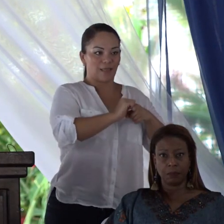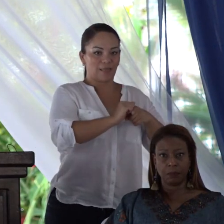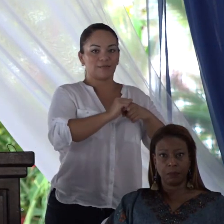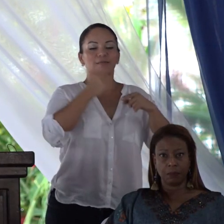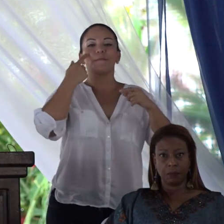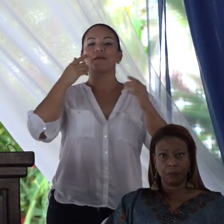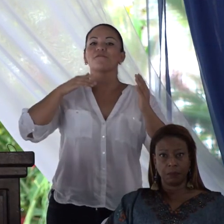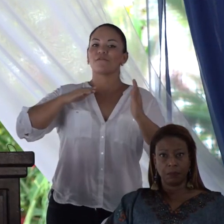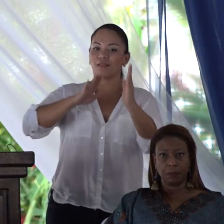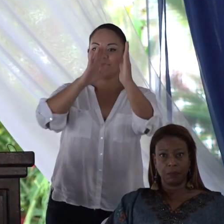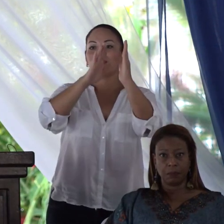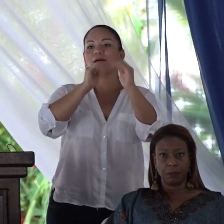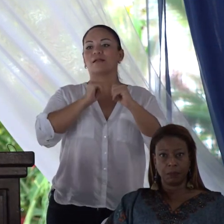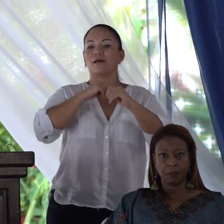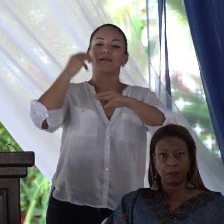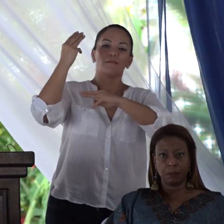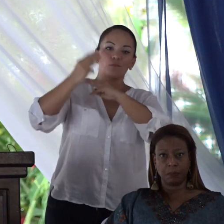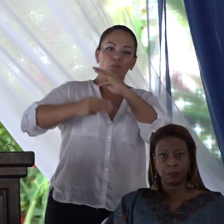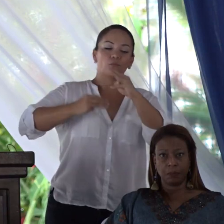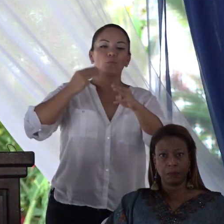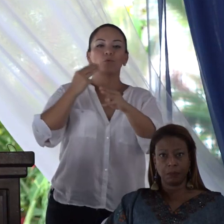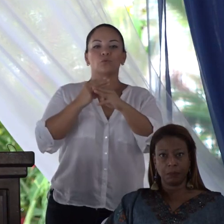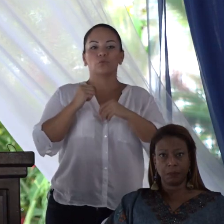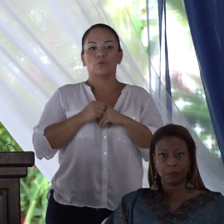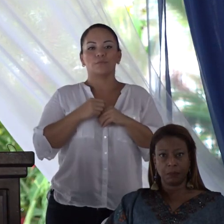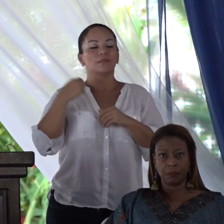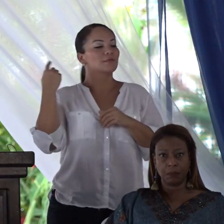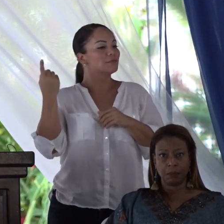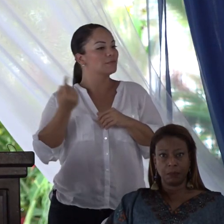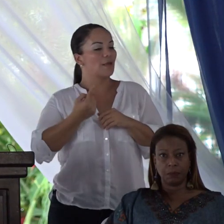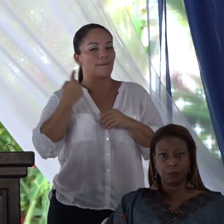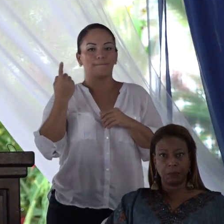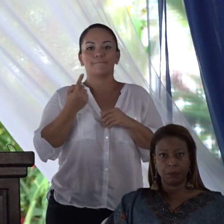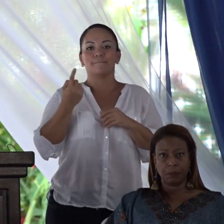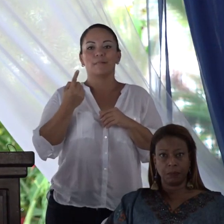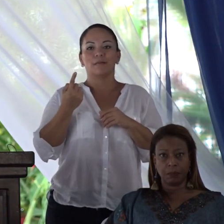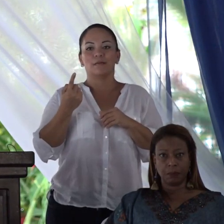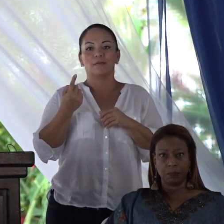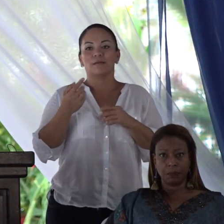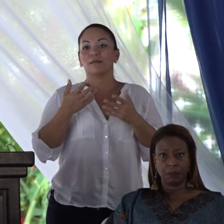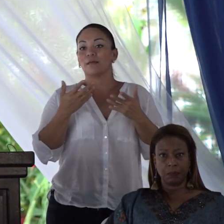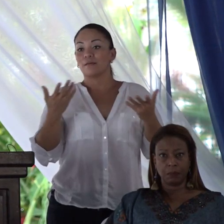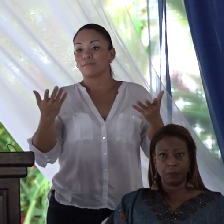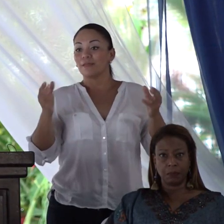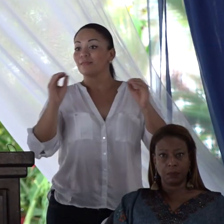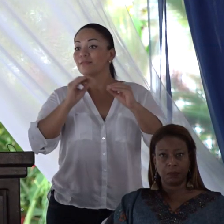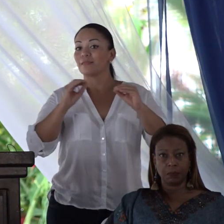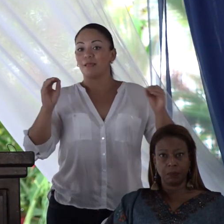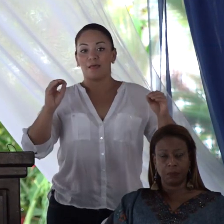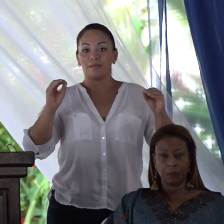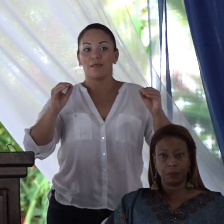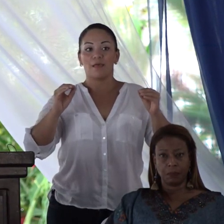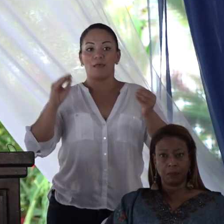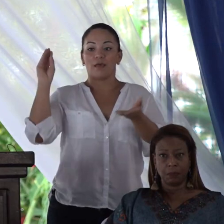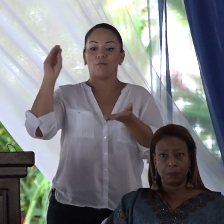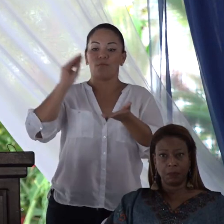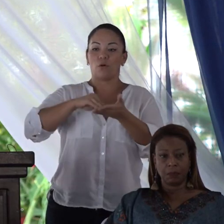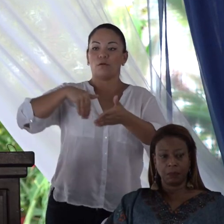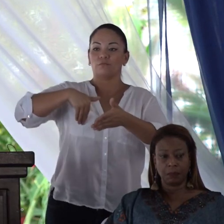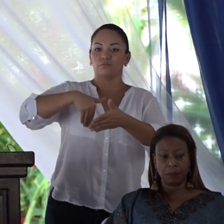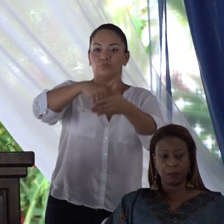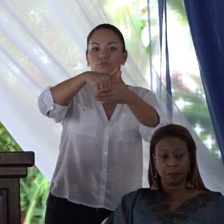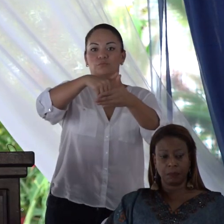enfrentarse al mundo siempre y cuando nadie les atravese la